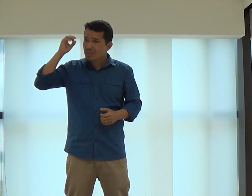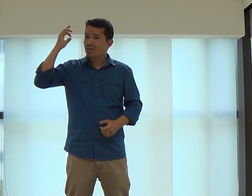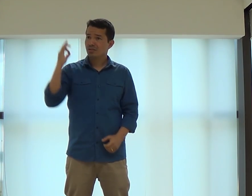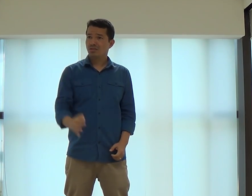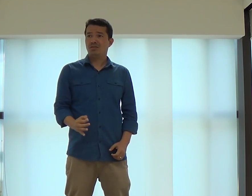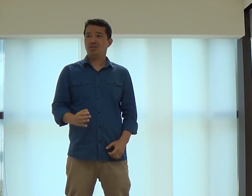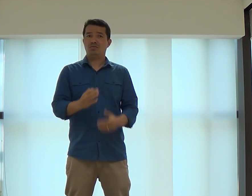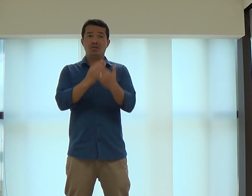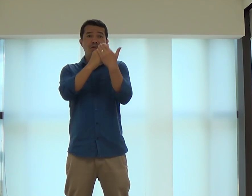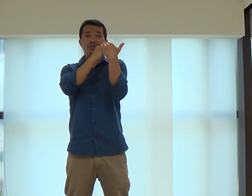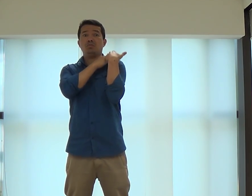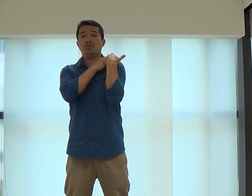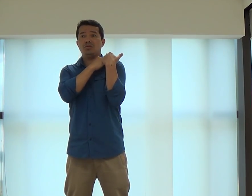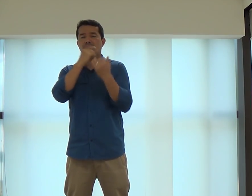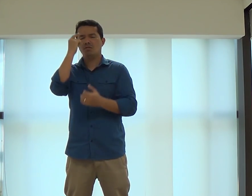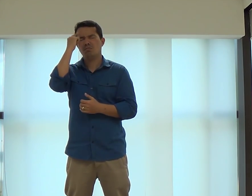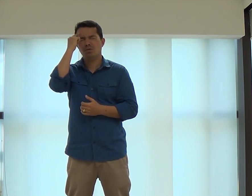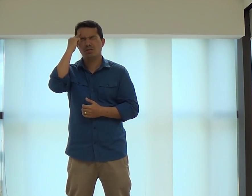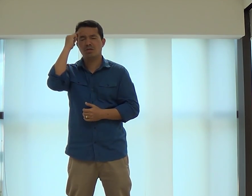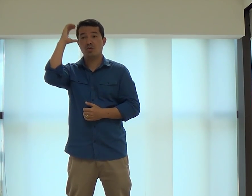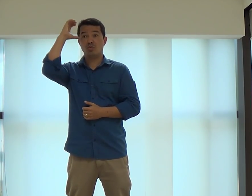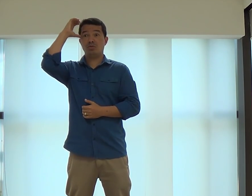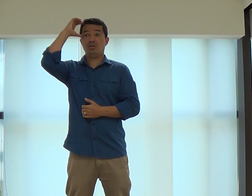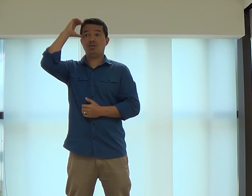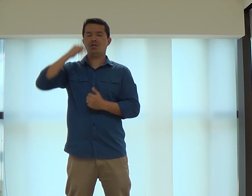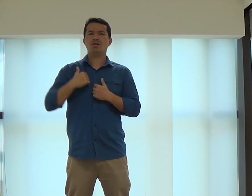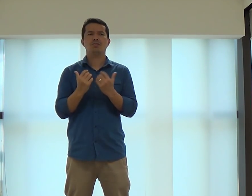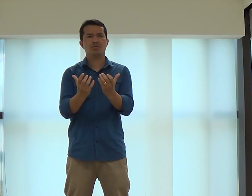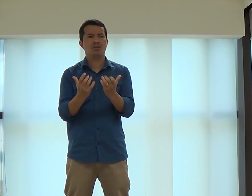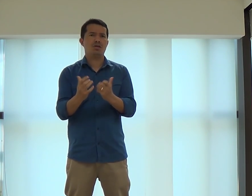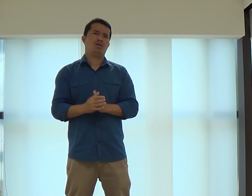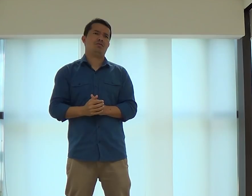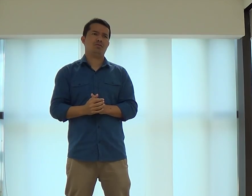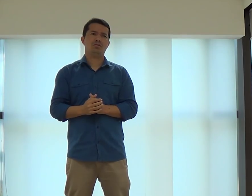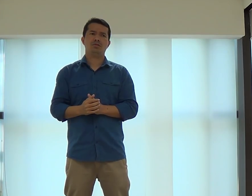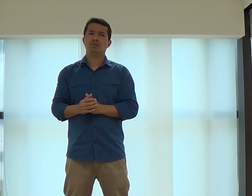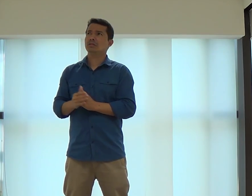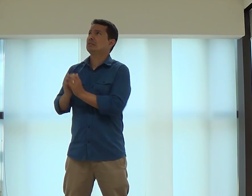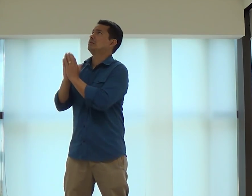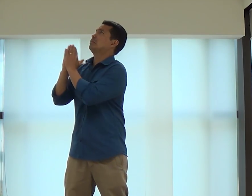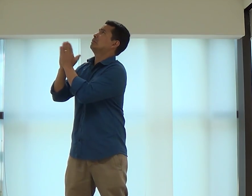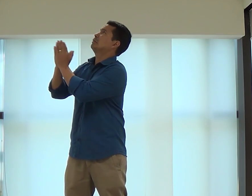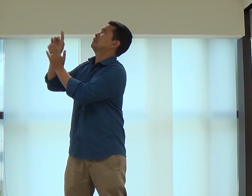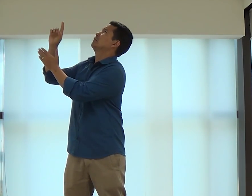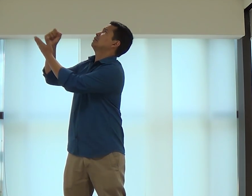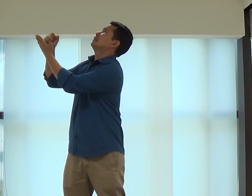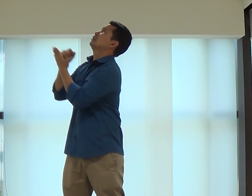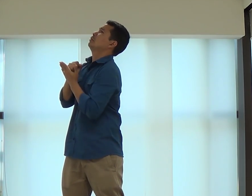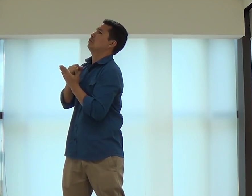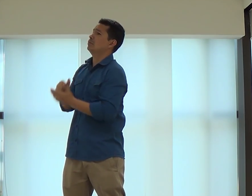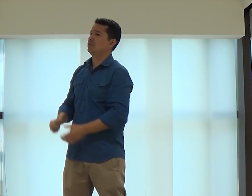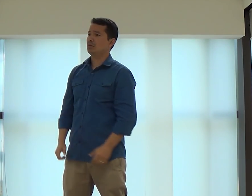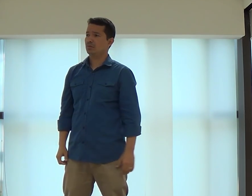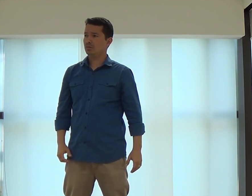fazer as escolhas certas. Ter essa responsabilidade, ter essa consciência. Eu também quero. Deus, por favor, me ajuda.